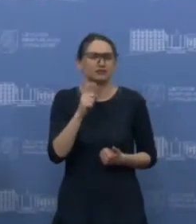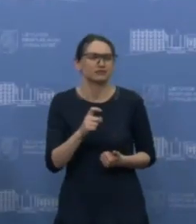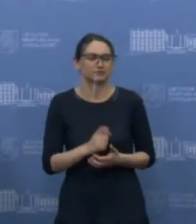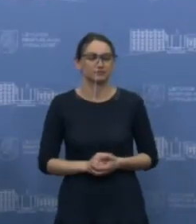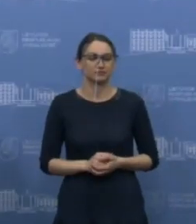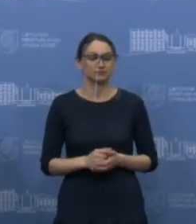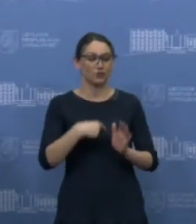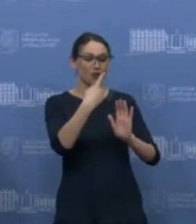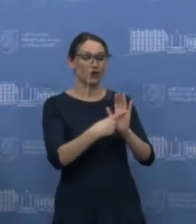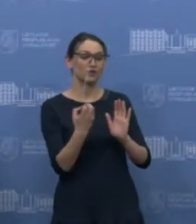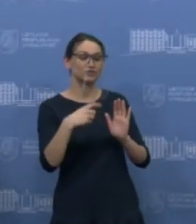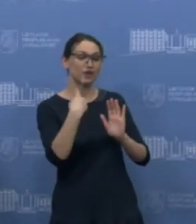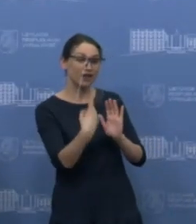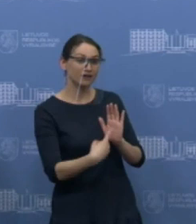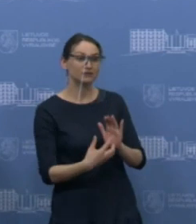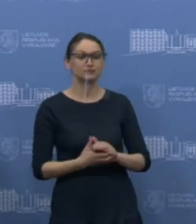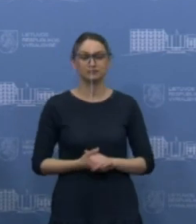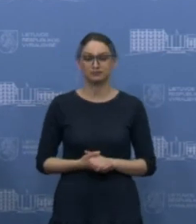Kolegos, ar turėtumėte dar klausimų?